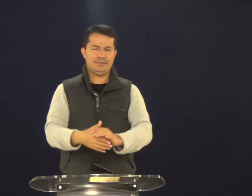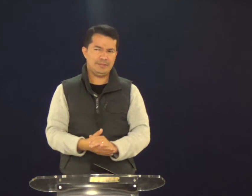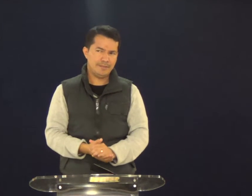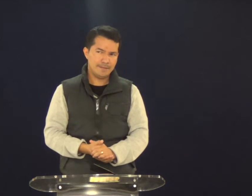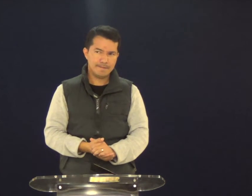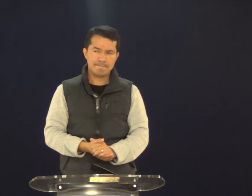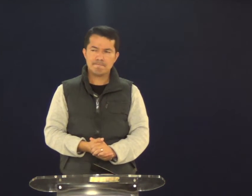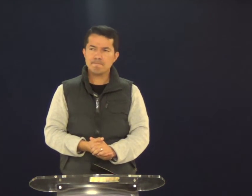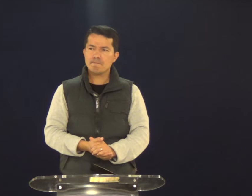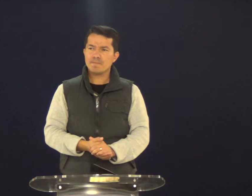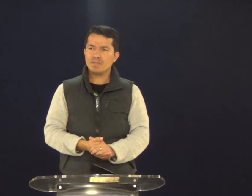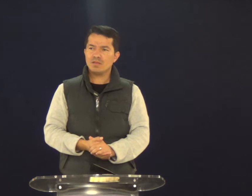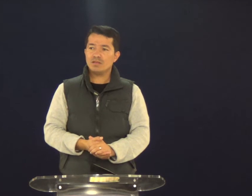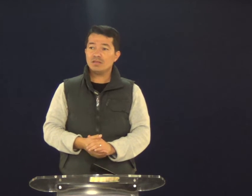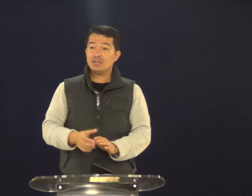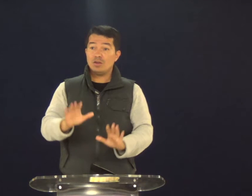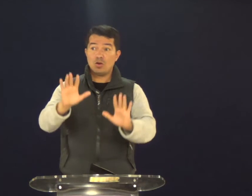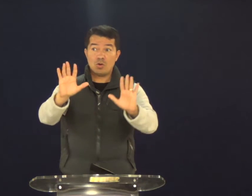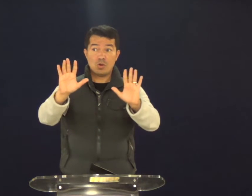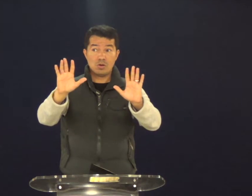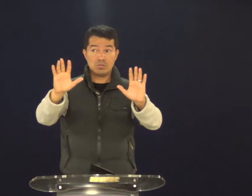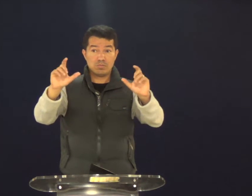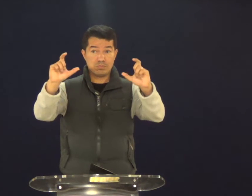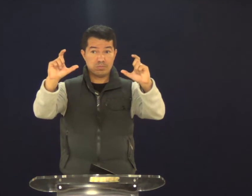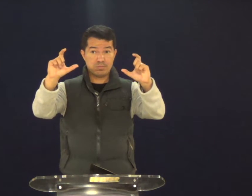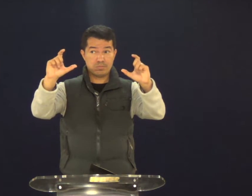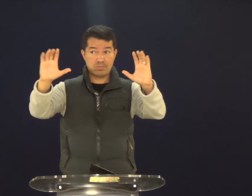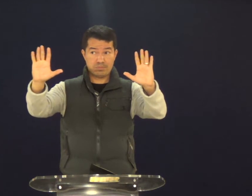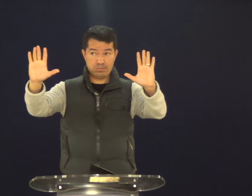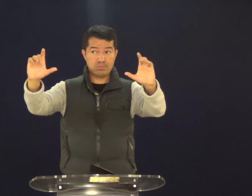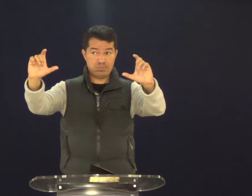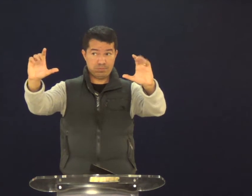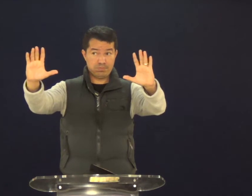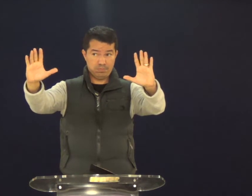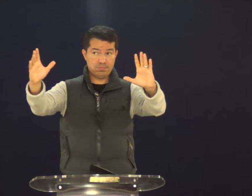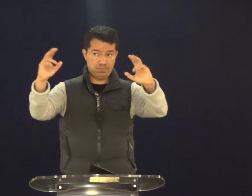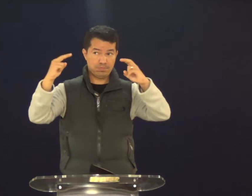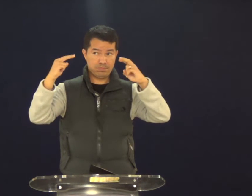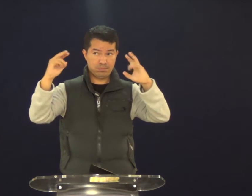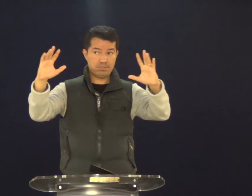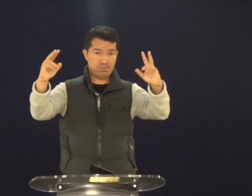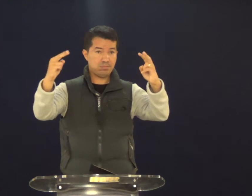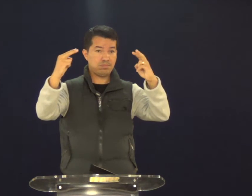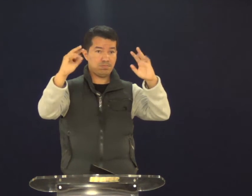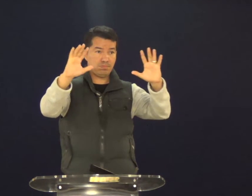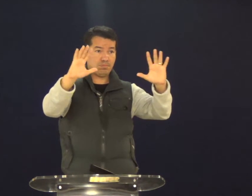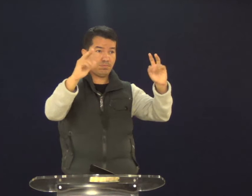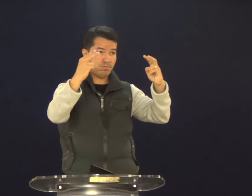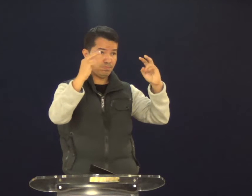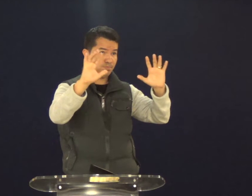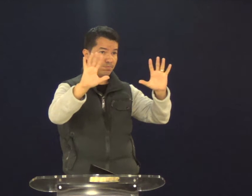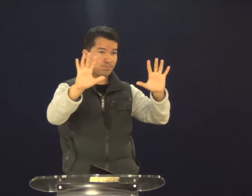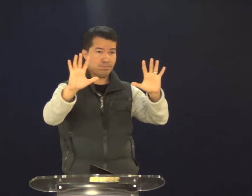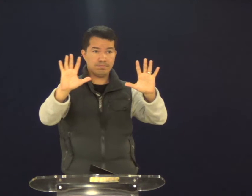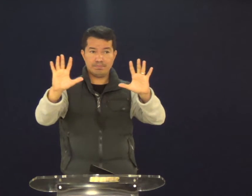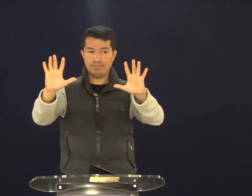Vou perguntar e partiremos para o fim. Preste atenção. Me dê atenção um pouco.